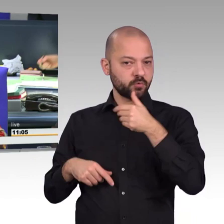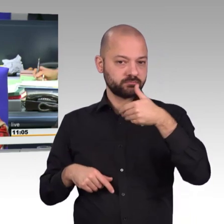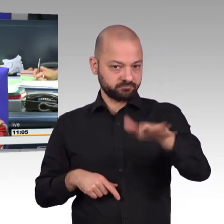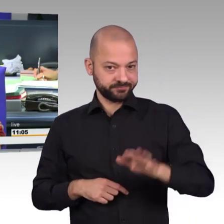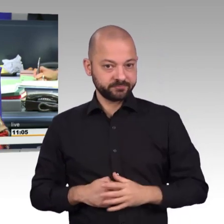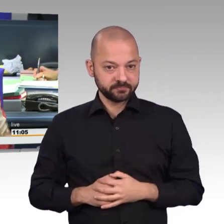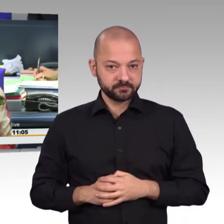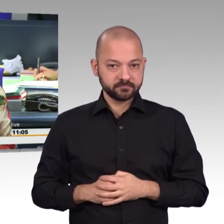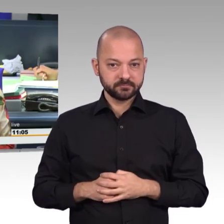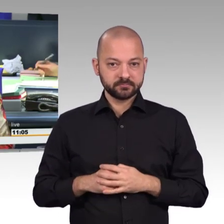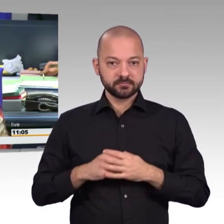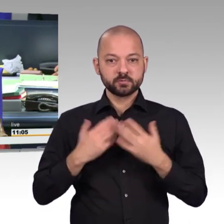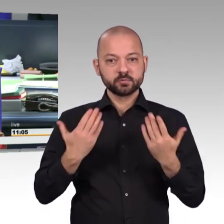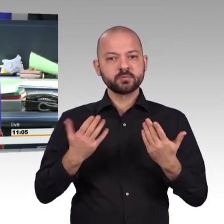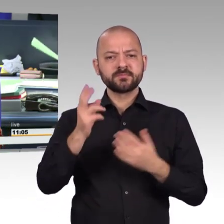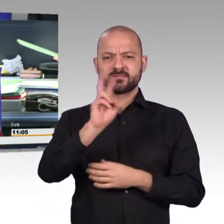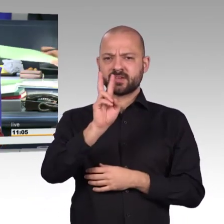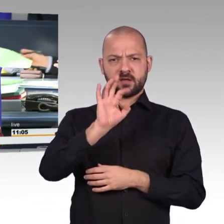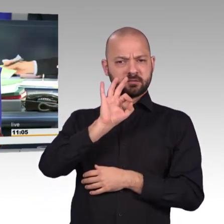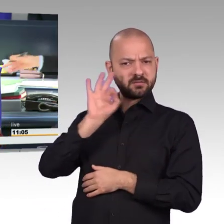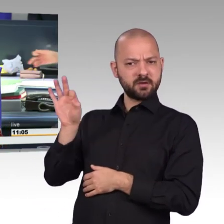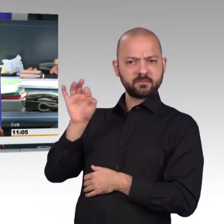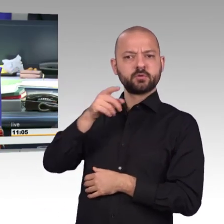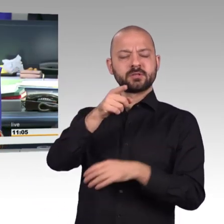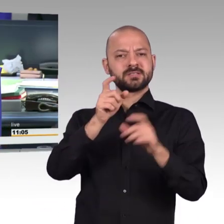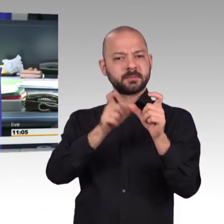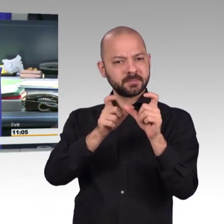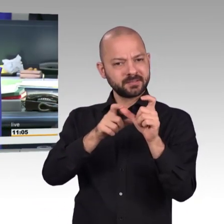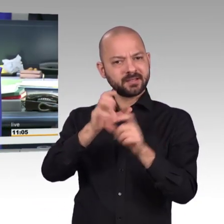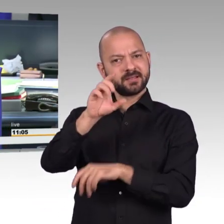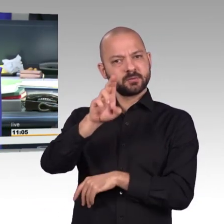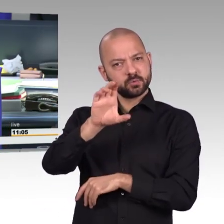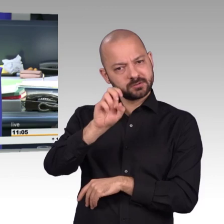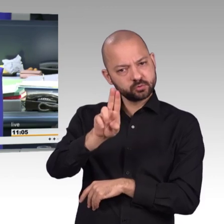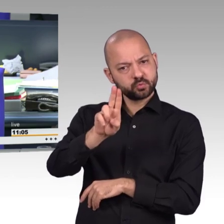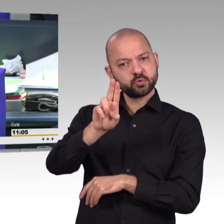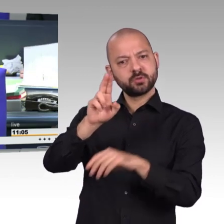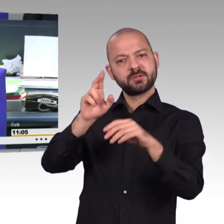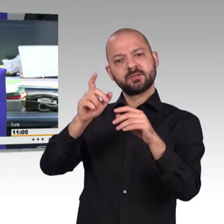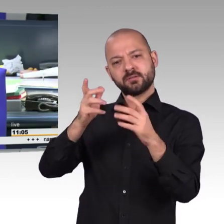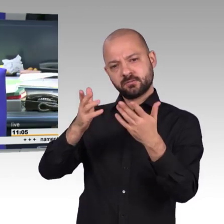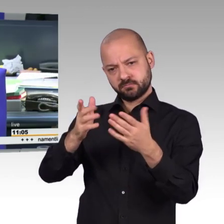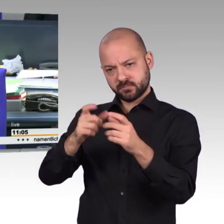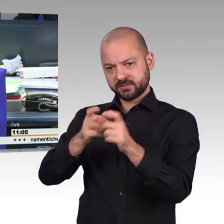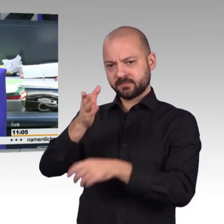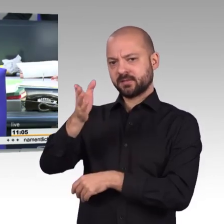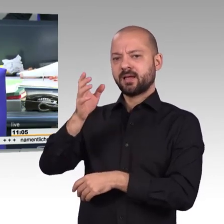Ich rufe auf den nächsten Tagesordnungspunkt, und zwar den Tagesordnungspunkt 5, Beratung des Antrags der